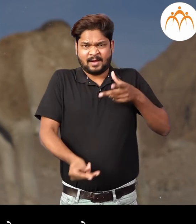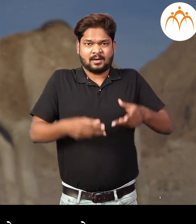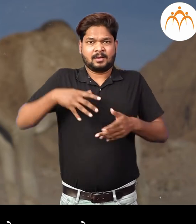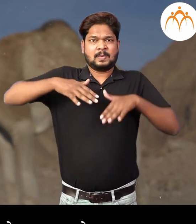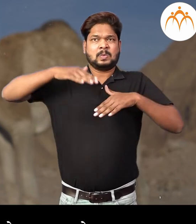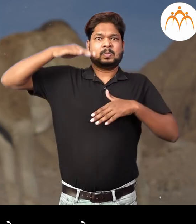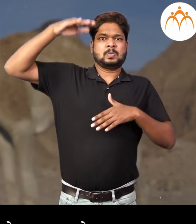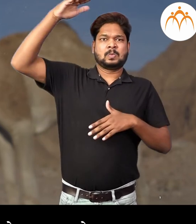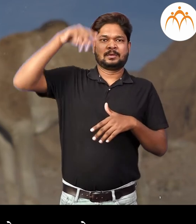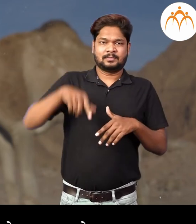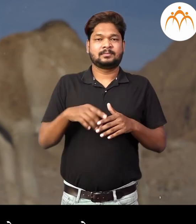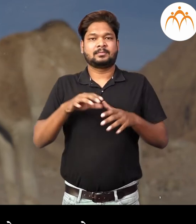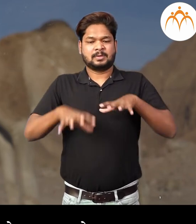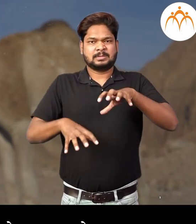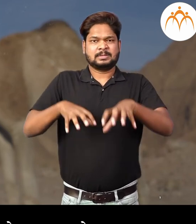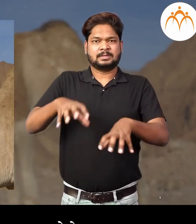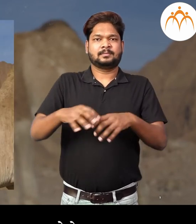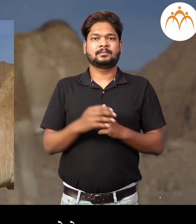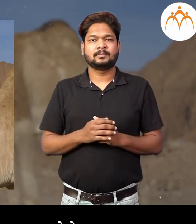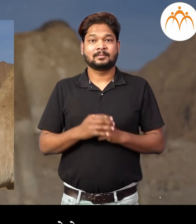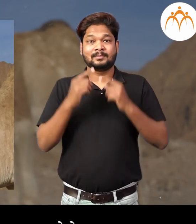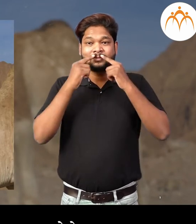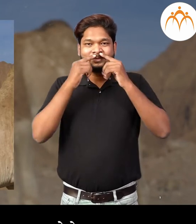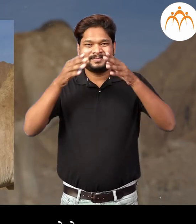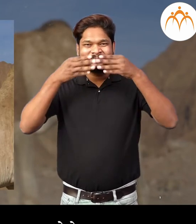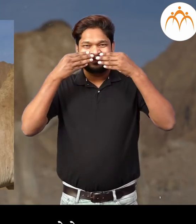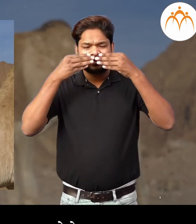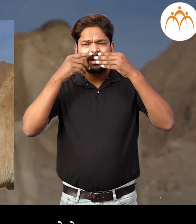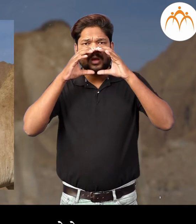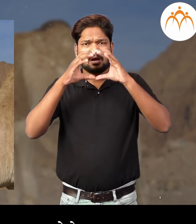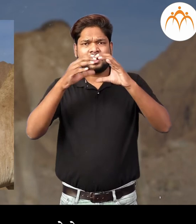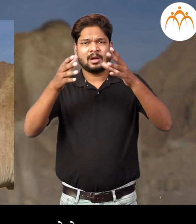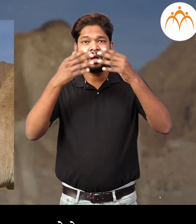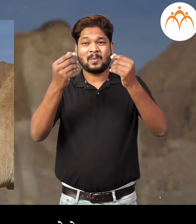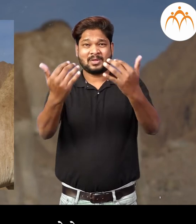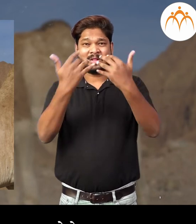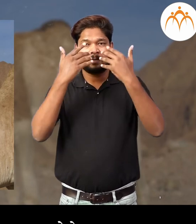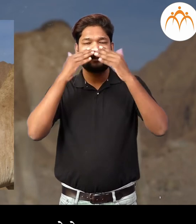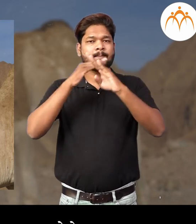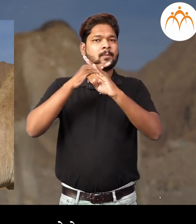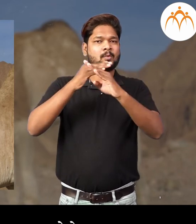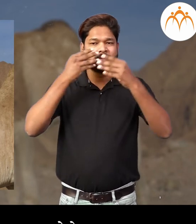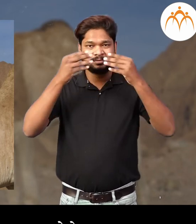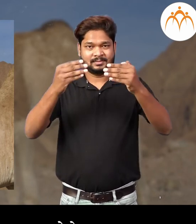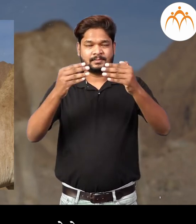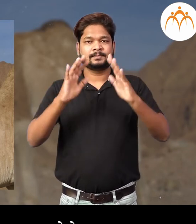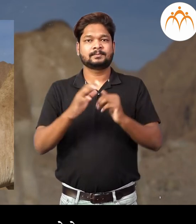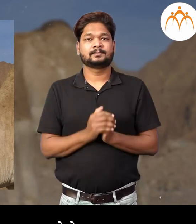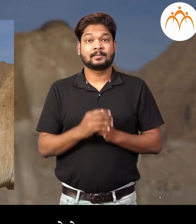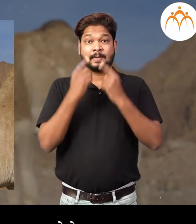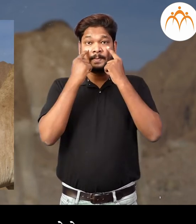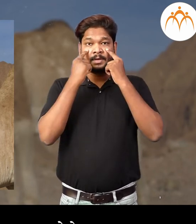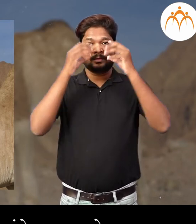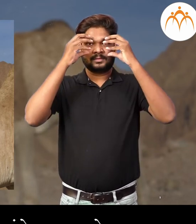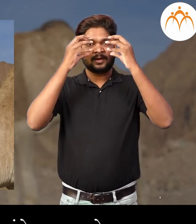वालू पासुन त्याचे रक्षन करने नाकपुड्यानना जाकनारी कातडी वालू उन्टाचा नाकात जाउ न देने